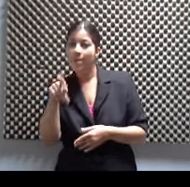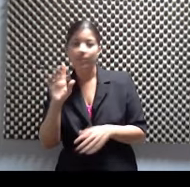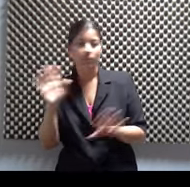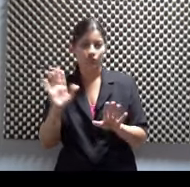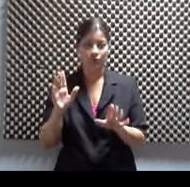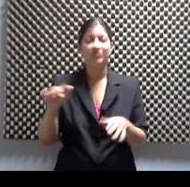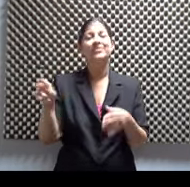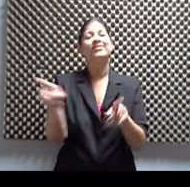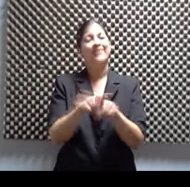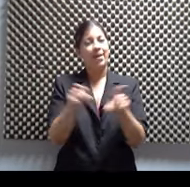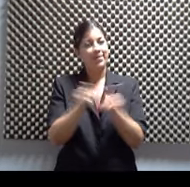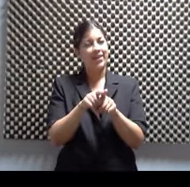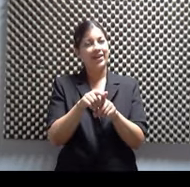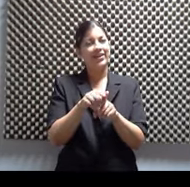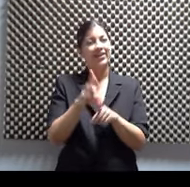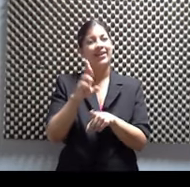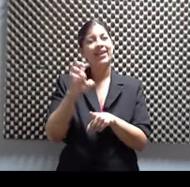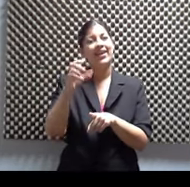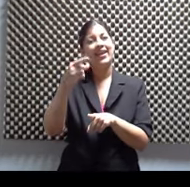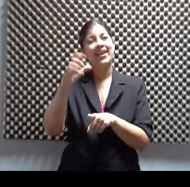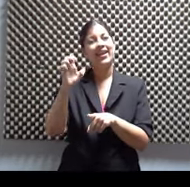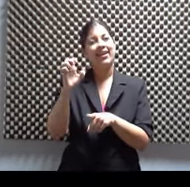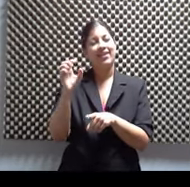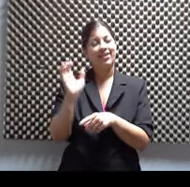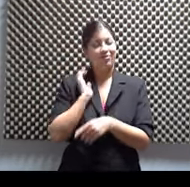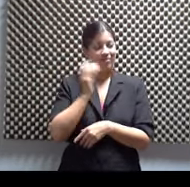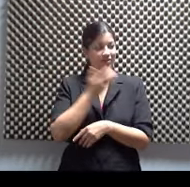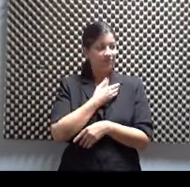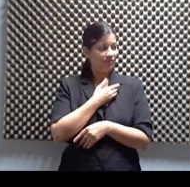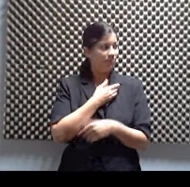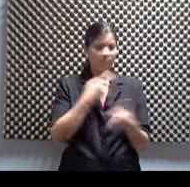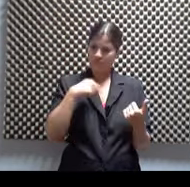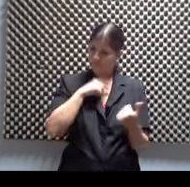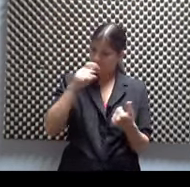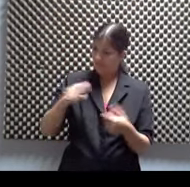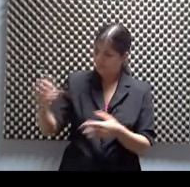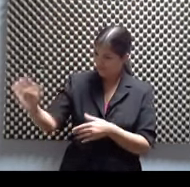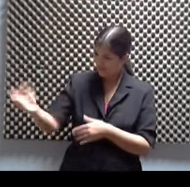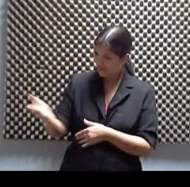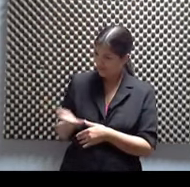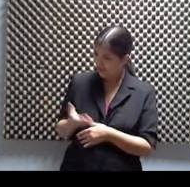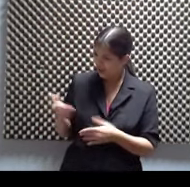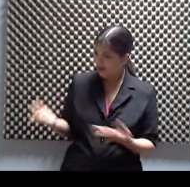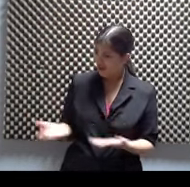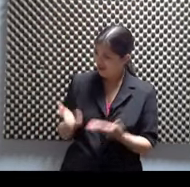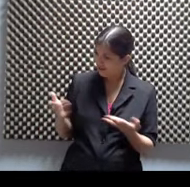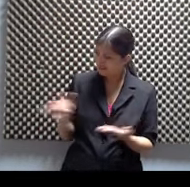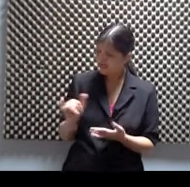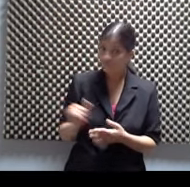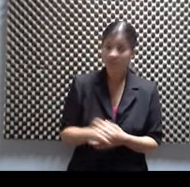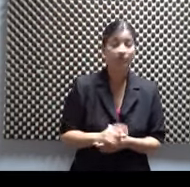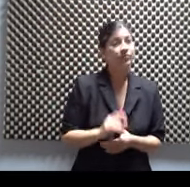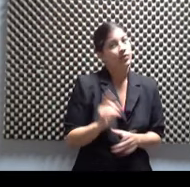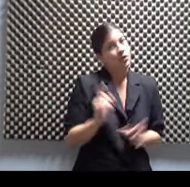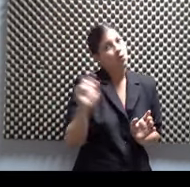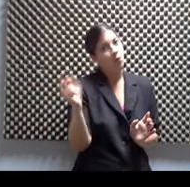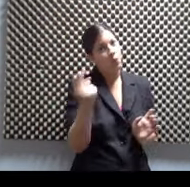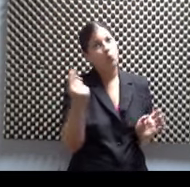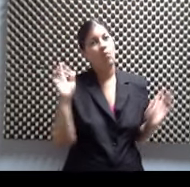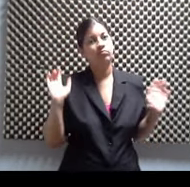el reggae nuestro triunfando en el Luna Park. Los vamos a tener que traer para acá un día de estos. Tienen que venir, alguno de ellos tiene que caer aquí. Pues mira, muchas gracias. Esto fue